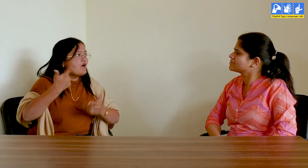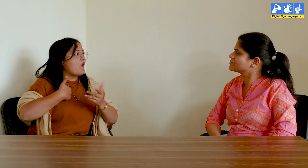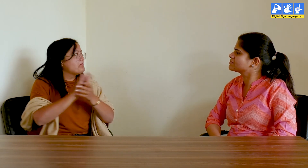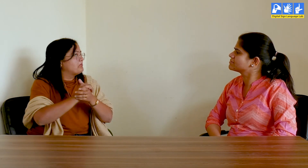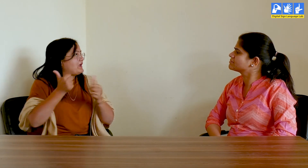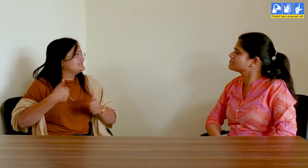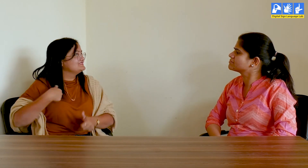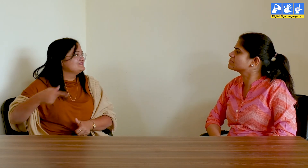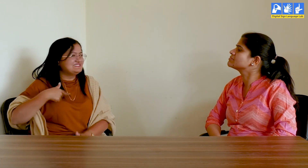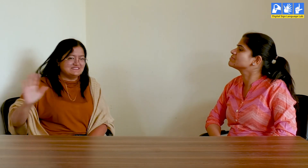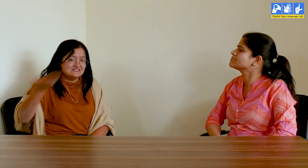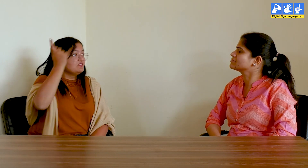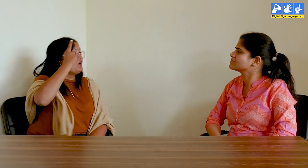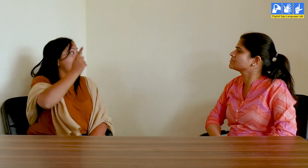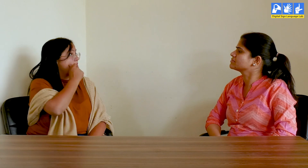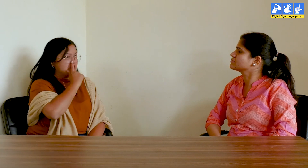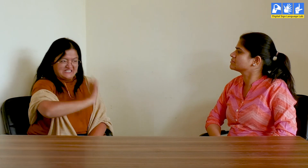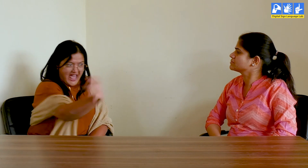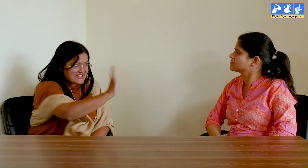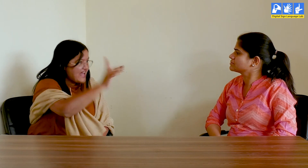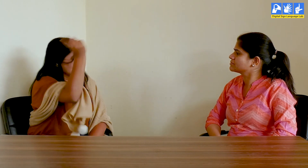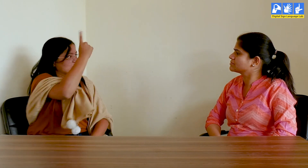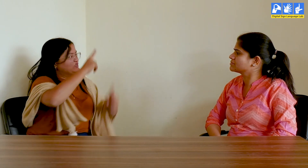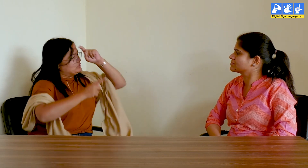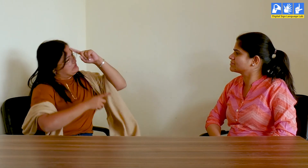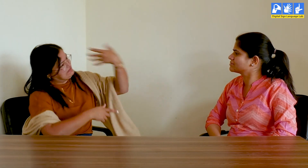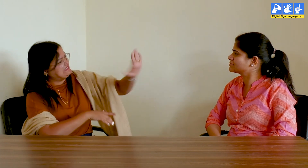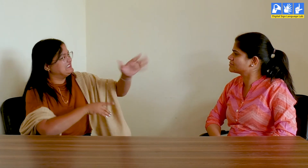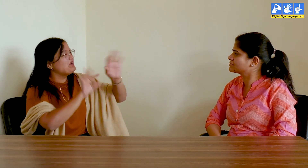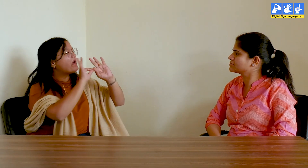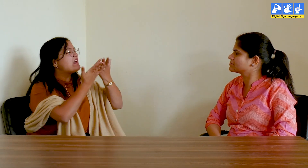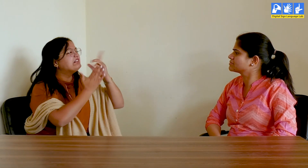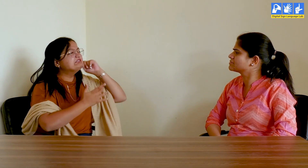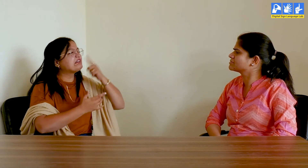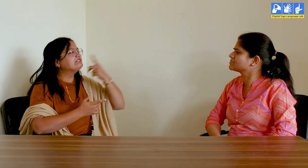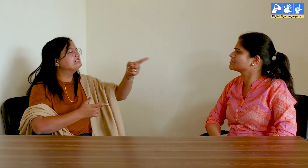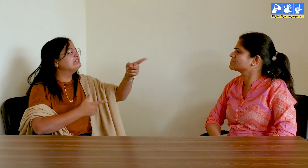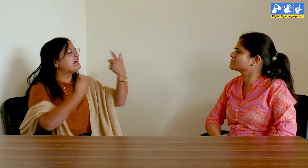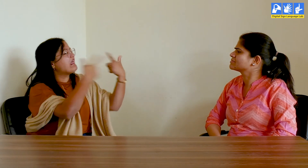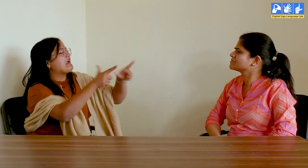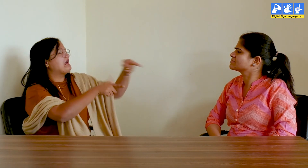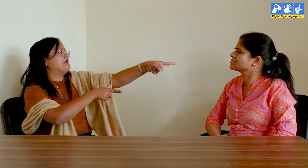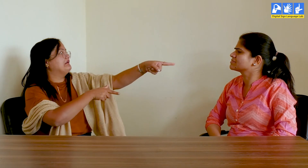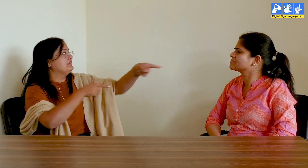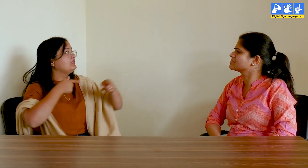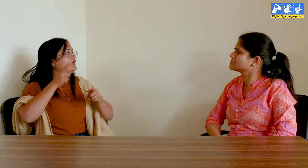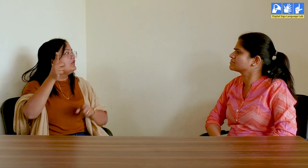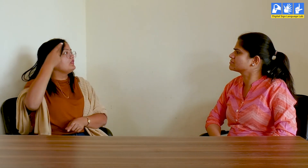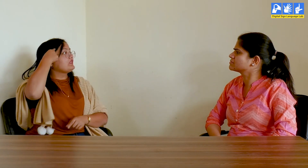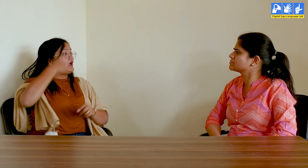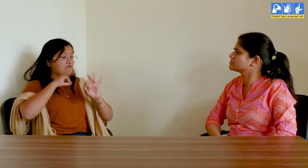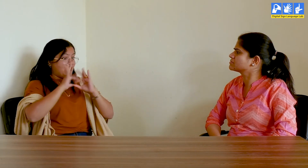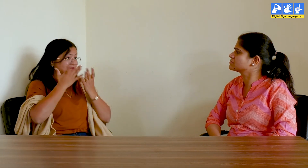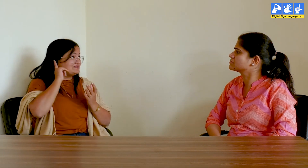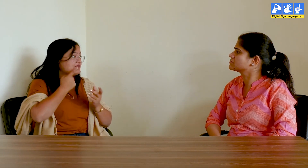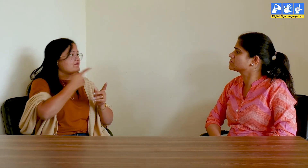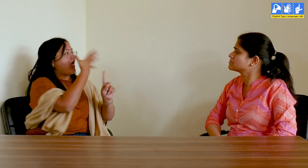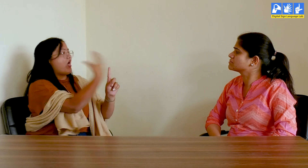उसको बोला की बहार चलते हैं पर उसकी मान लगातार मना करती रही और कहने लगे की मेरे तो परिवार बधीर है इसलिए जाने देते हैं जिस पर